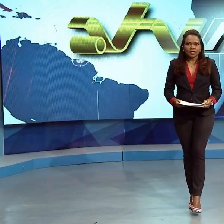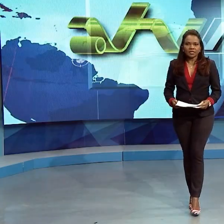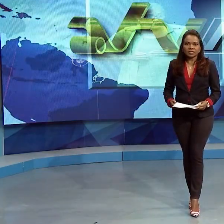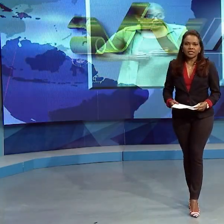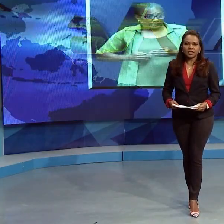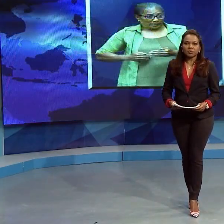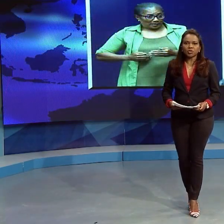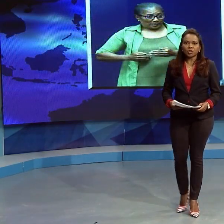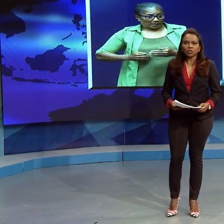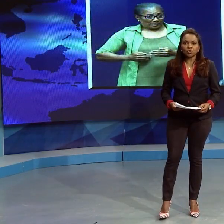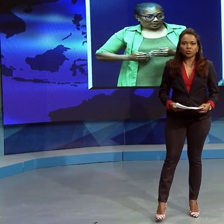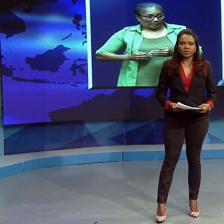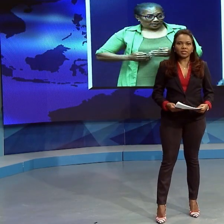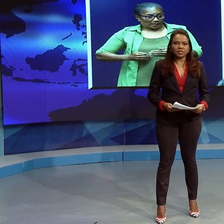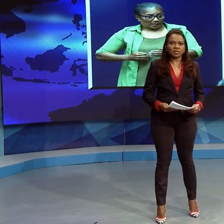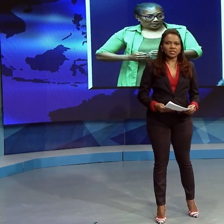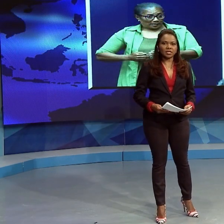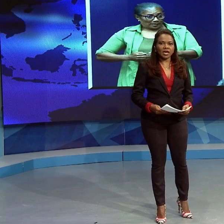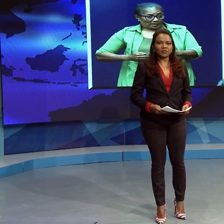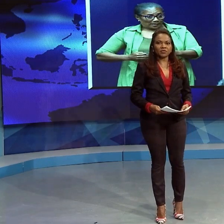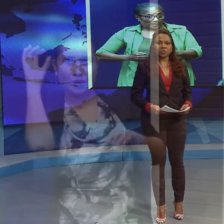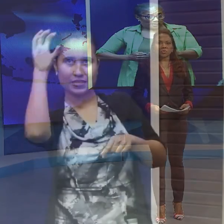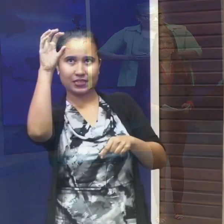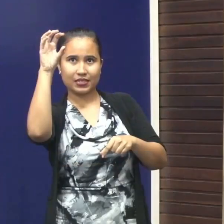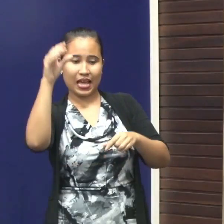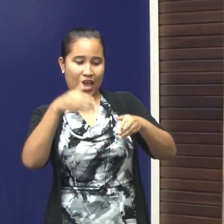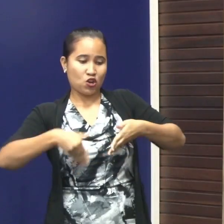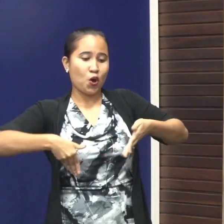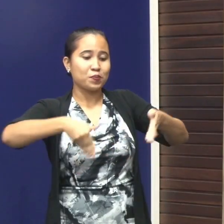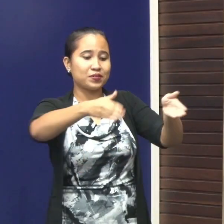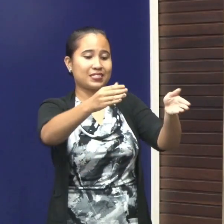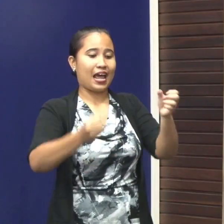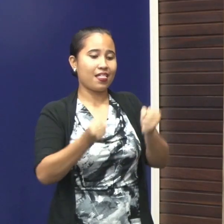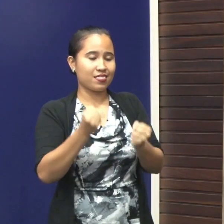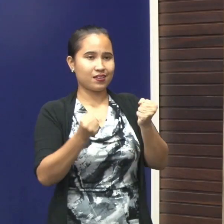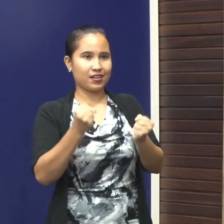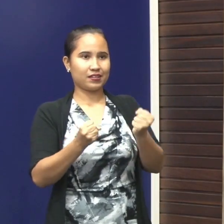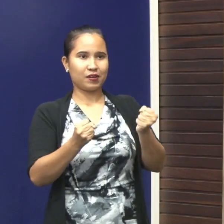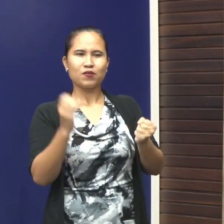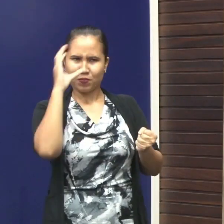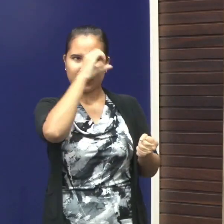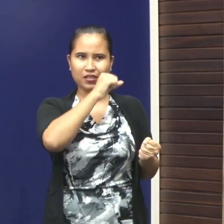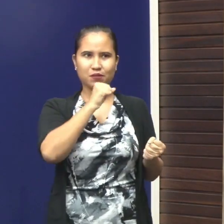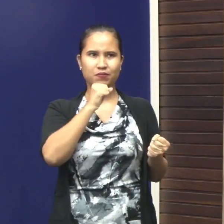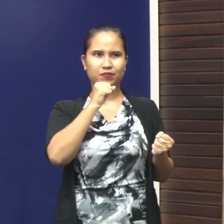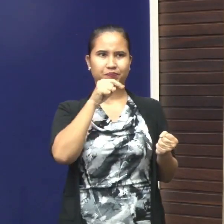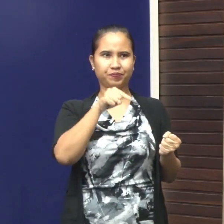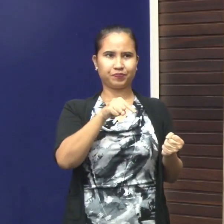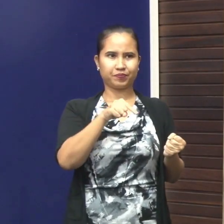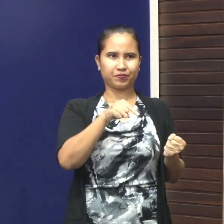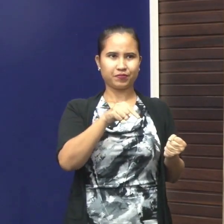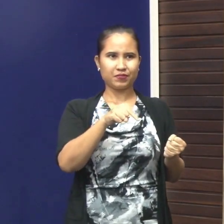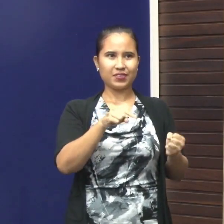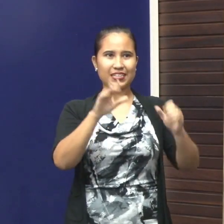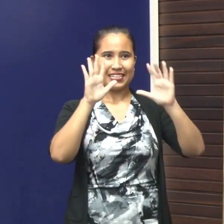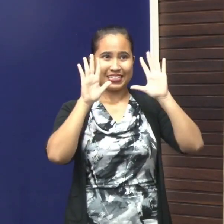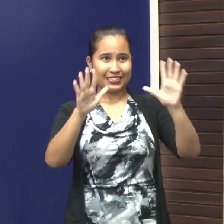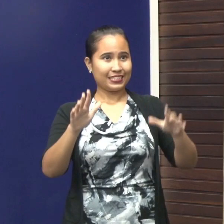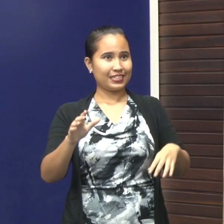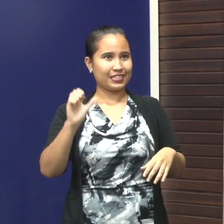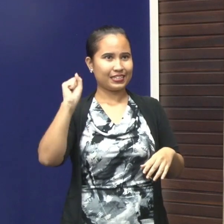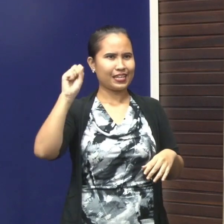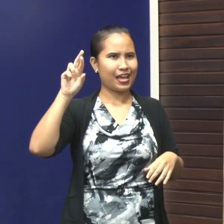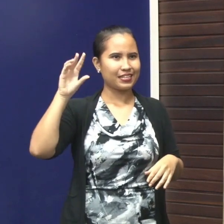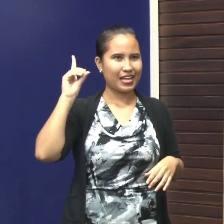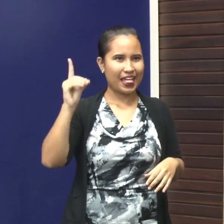Er is geen besluit genomen dat er een avondklokken wordt ingesteld. Dit zei kolonel Jerry Sleingaard, coördinator van